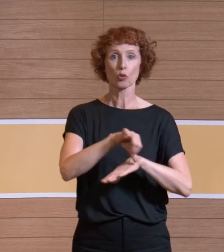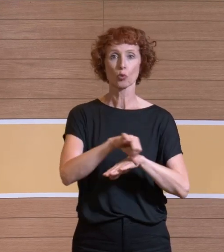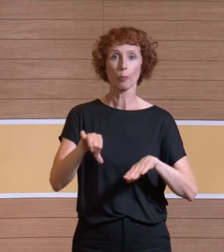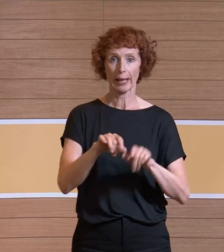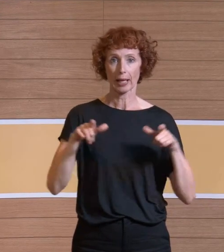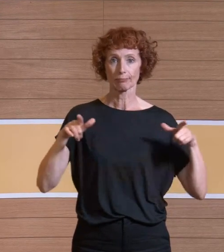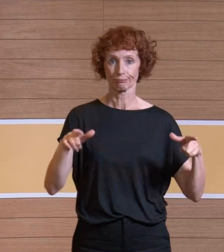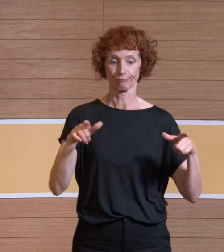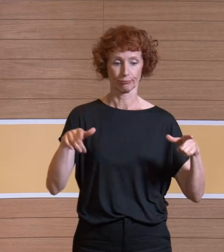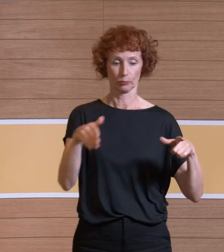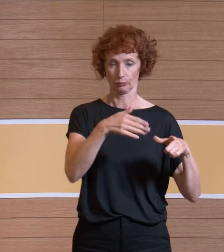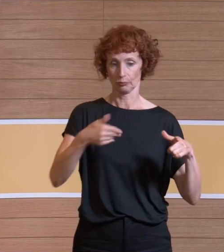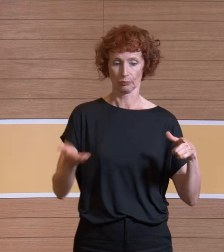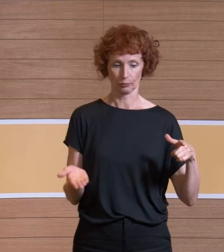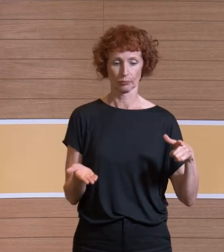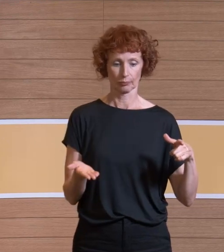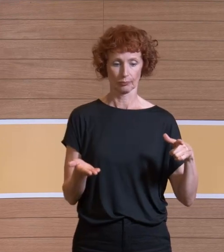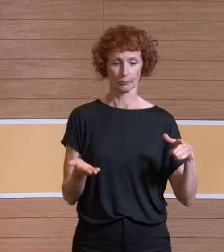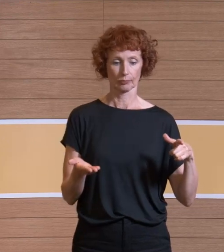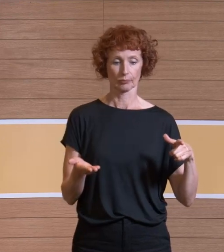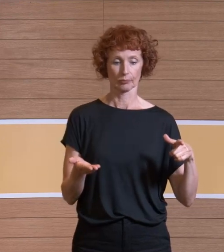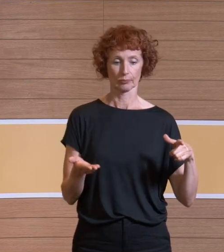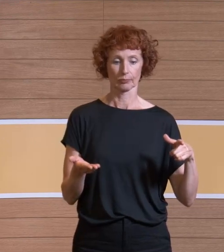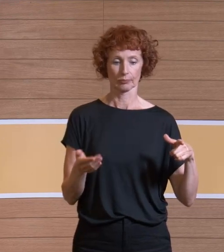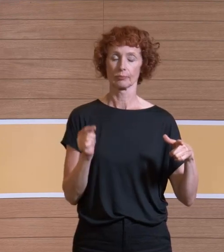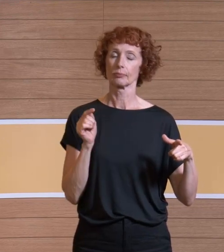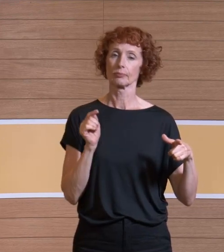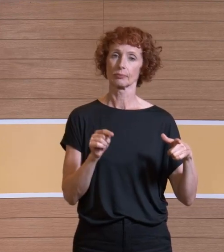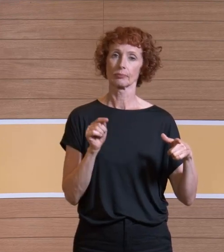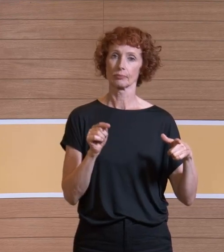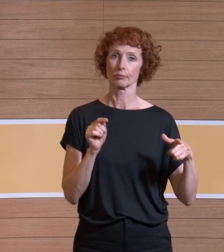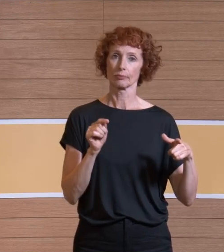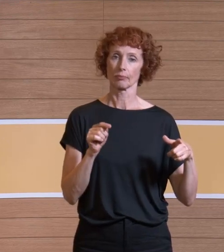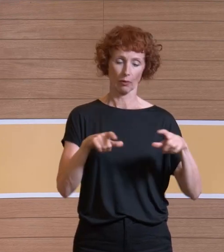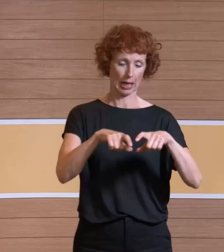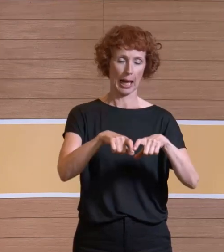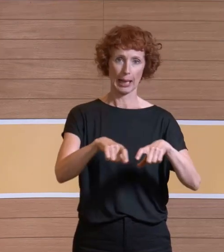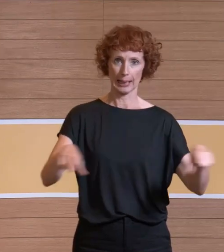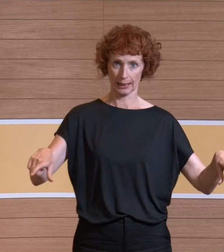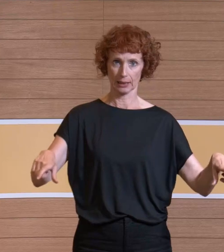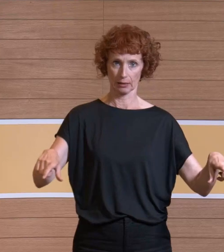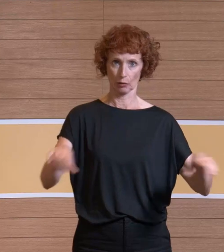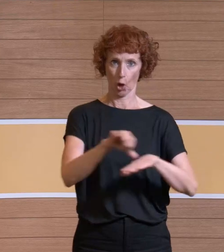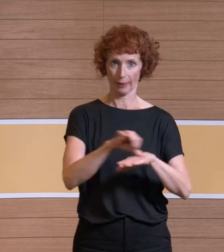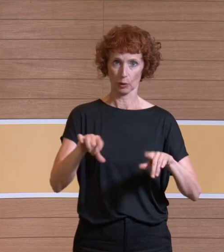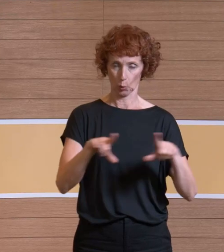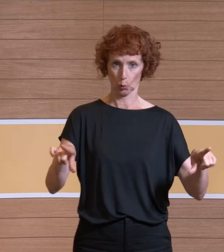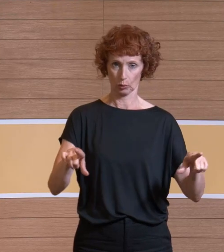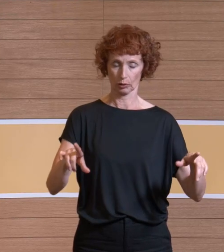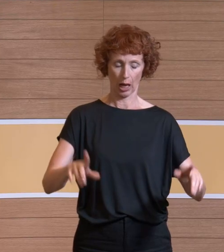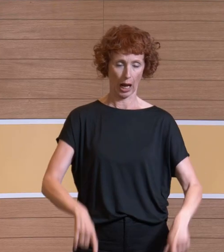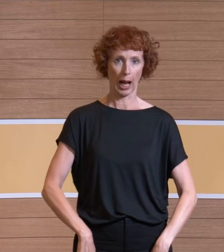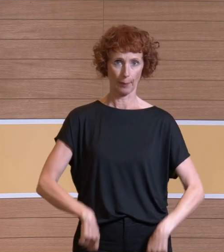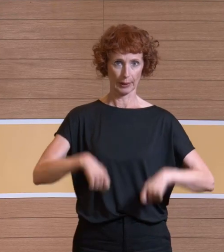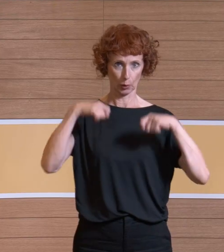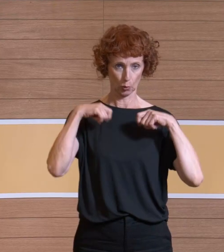vorhin schon mal kennengelernt haben, genutzt und haben dann da auf der OP-Liege ein Abdecktuch drüber gelegt.